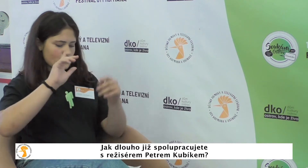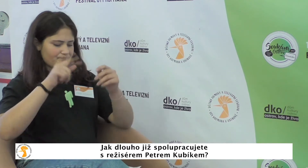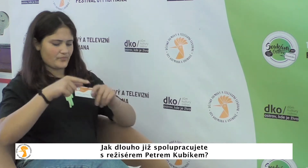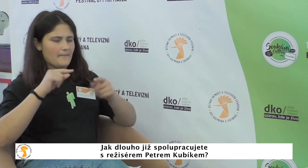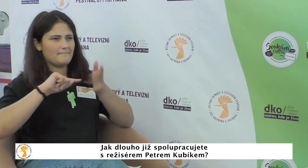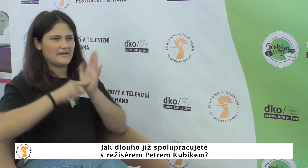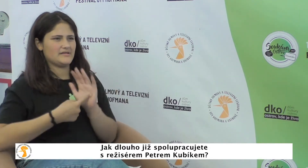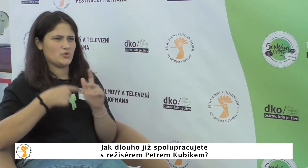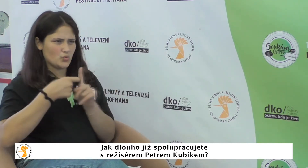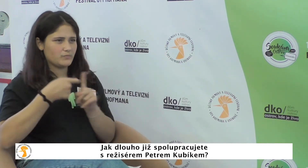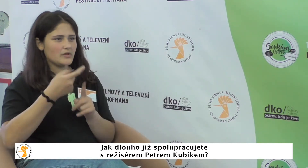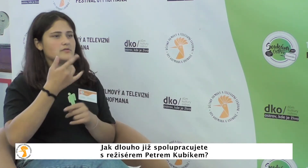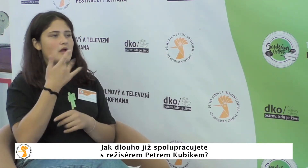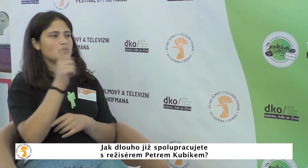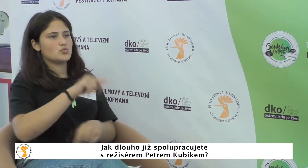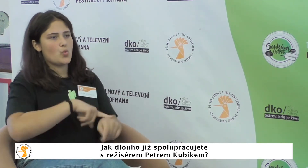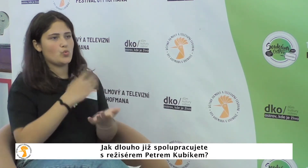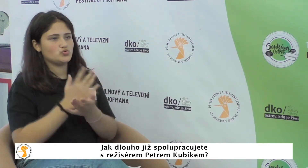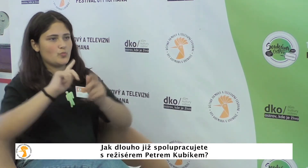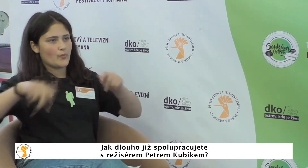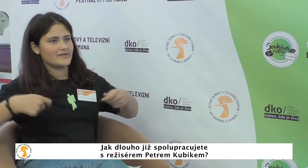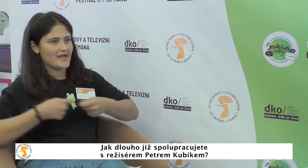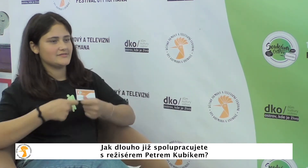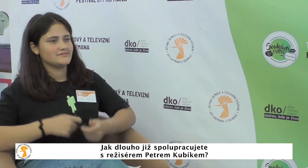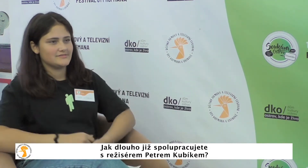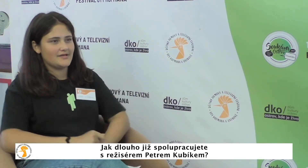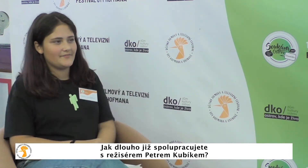Jak dlouhéž spolupracujete s režisérem Petrem Kubíkem?